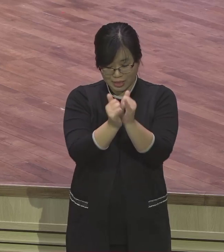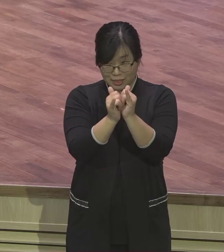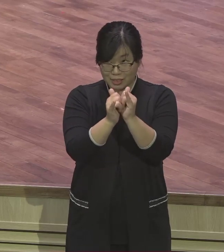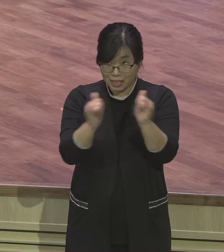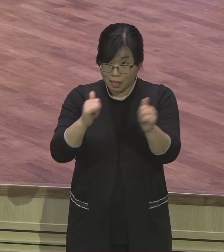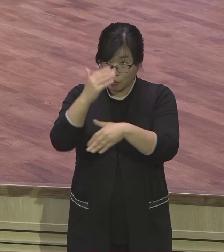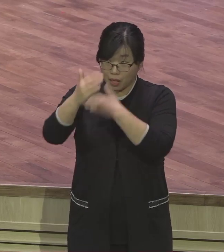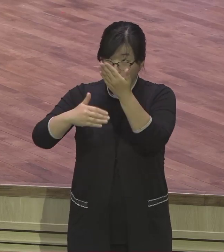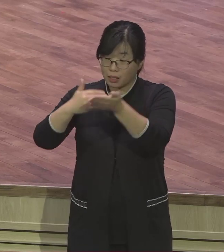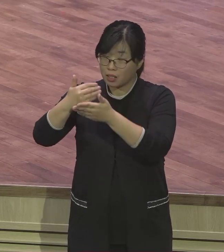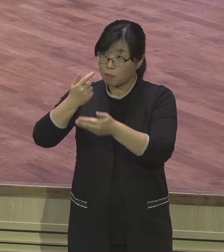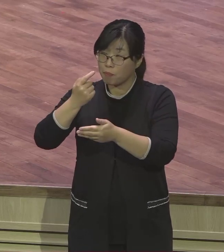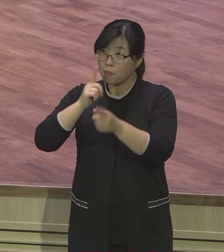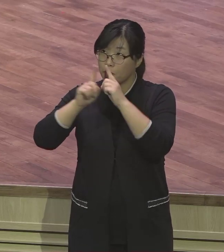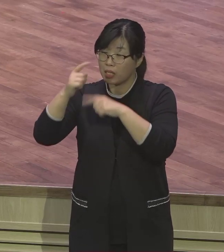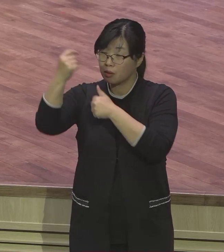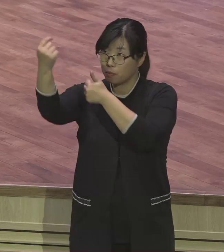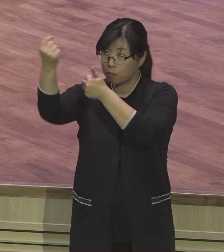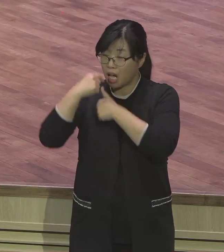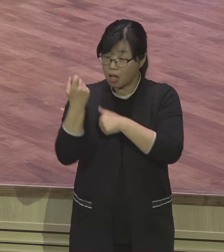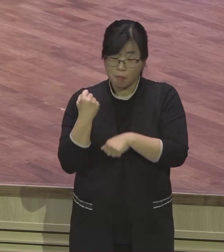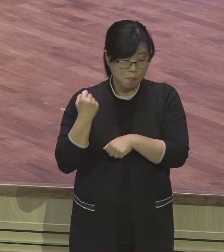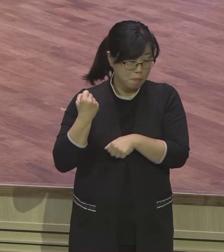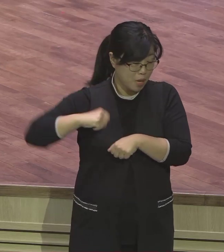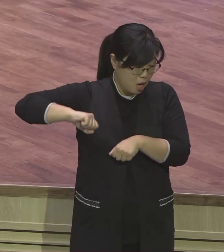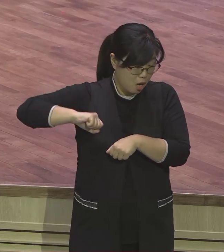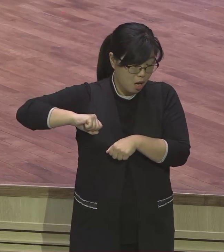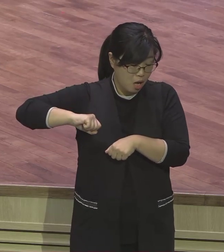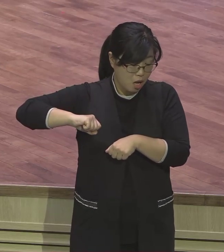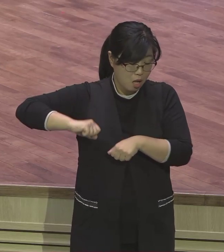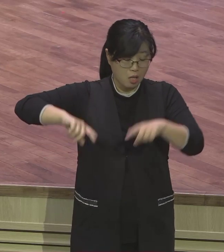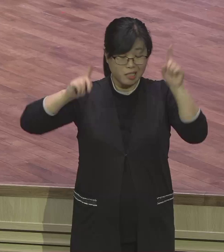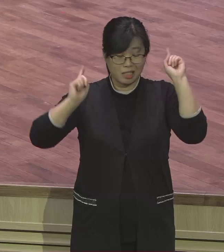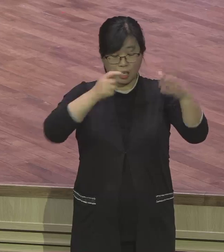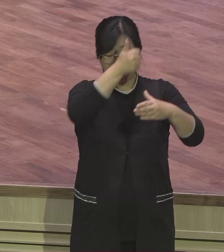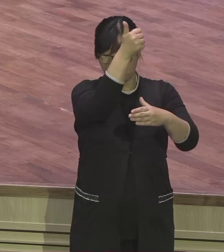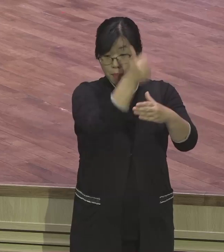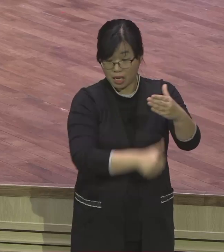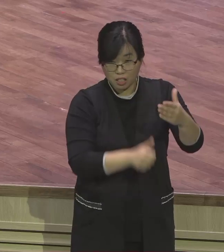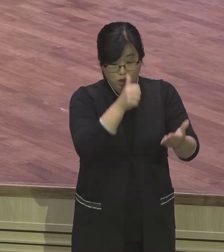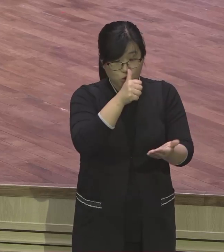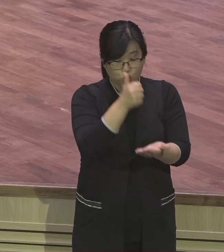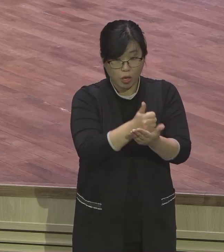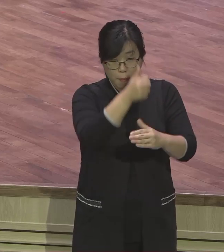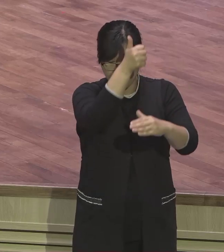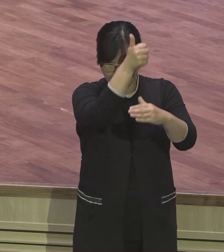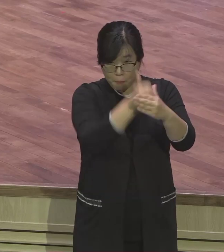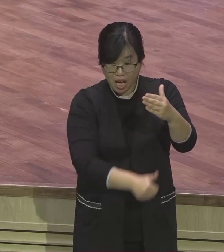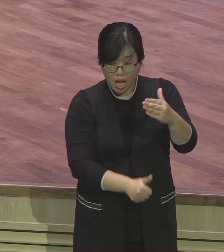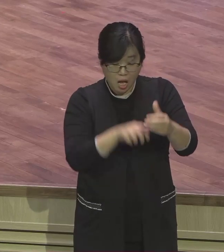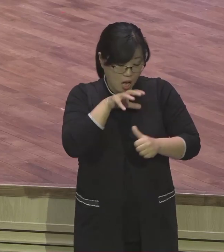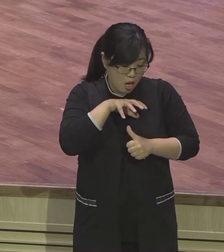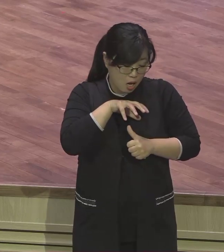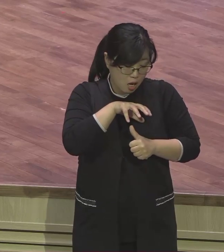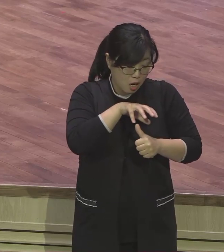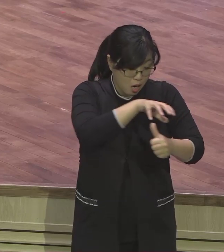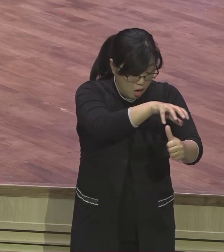불순종에서 이제 타락의 길로 갔는데 여기에서 빠져나오는 길은 여자의 우선